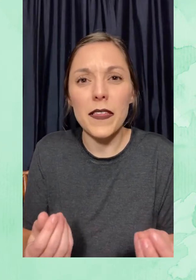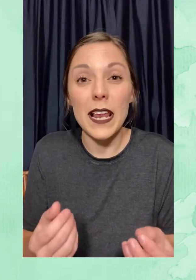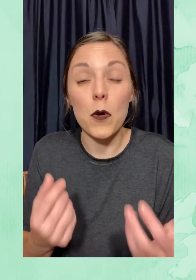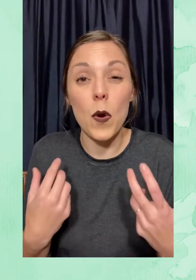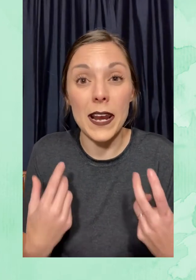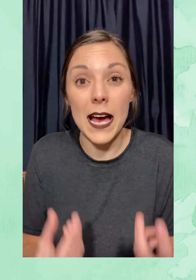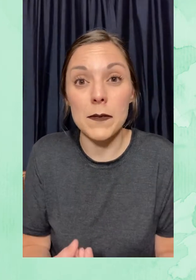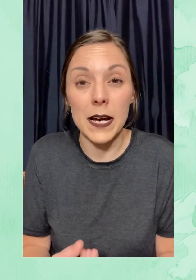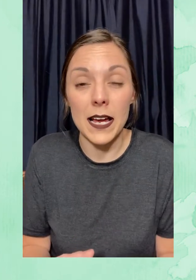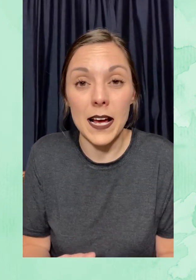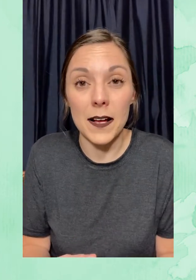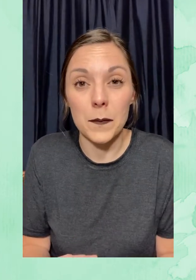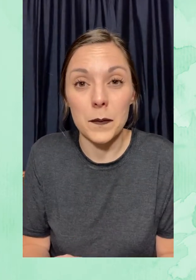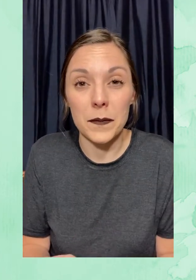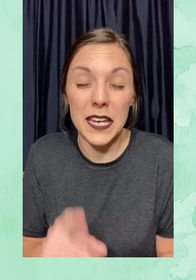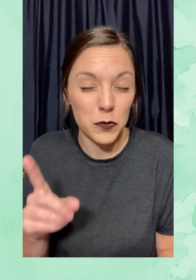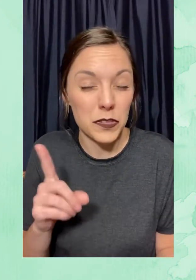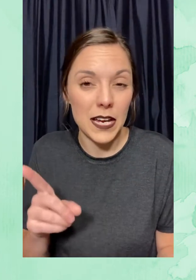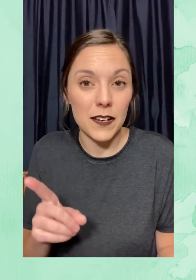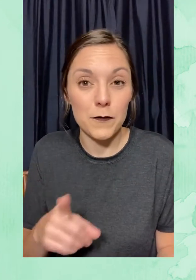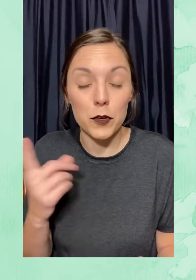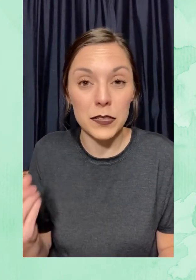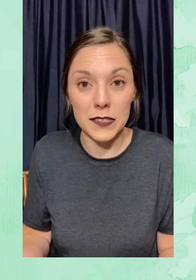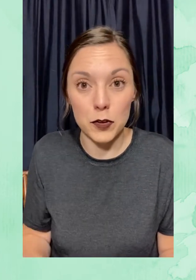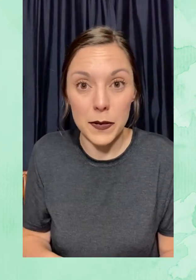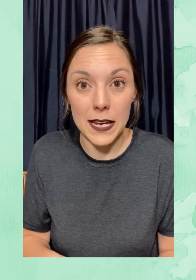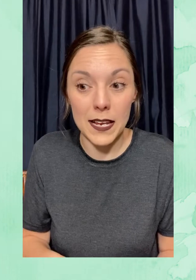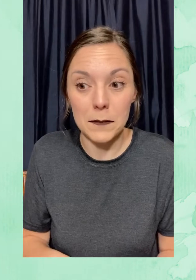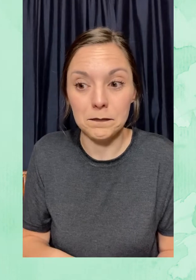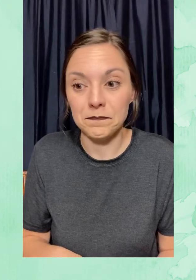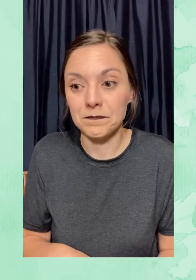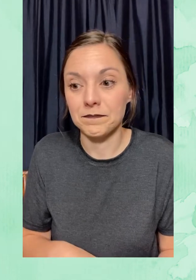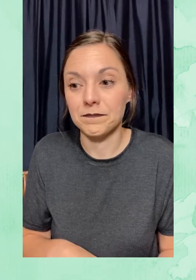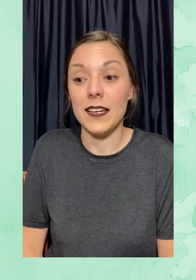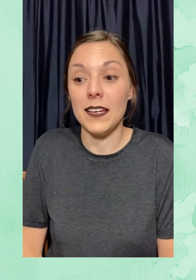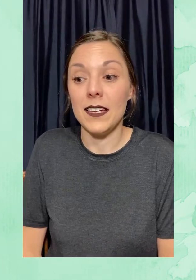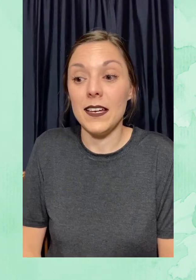textura de la guanábana, que es otra fruta tropical.